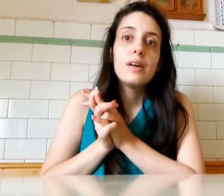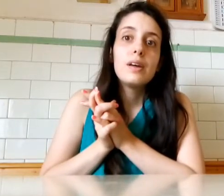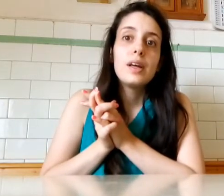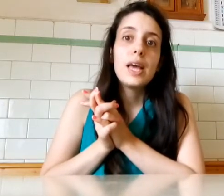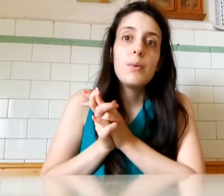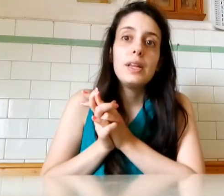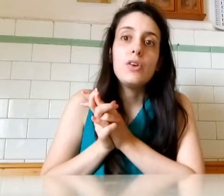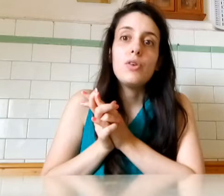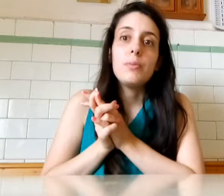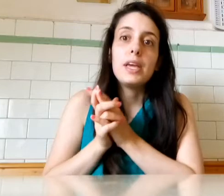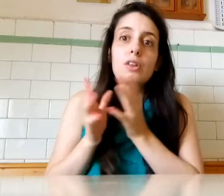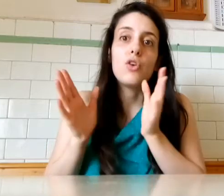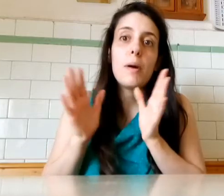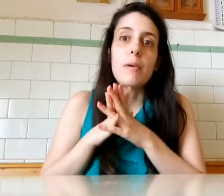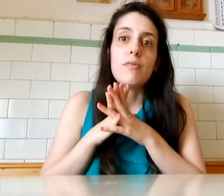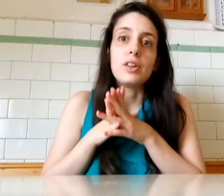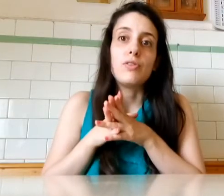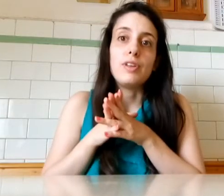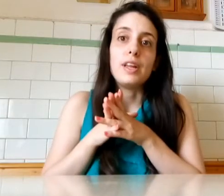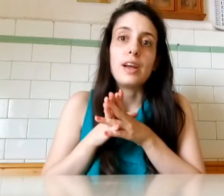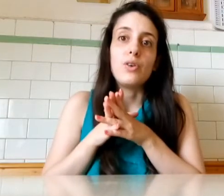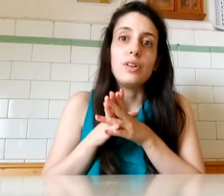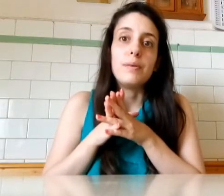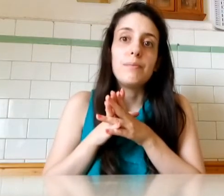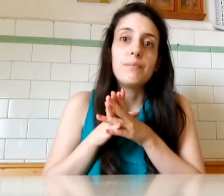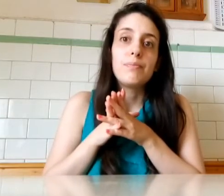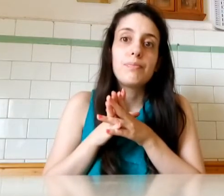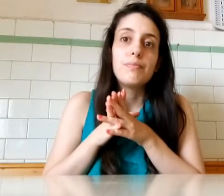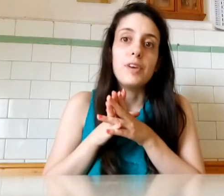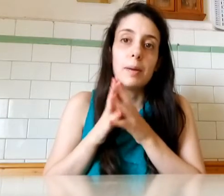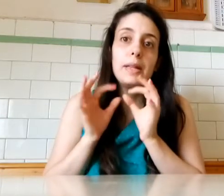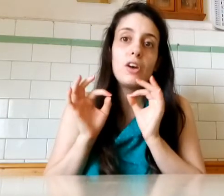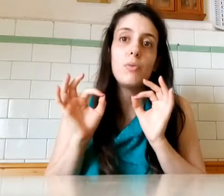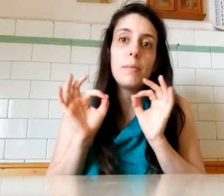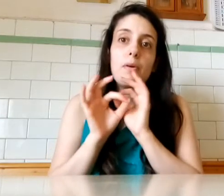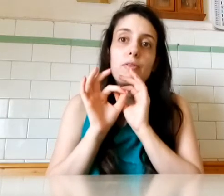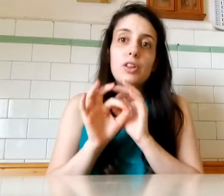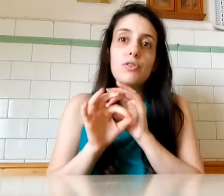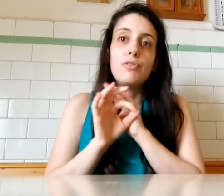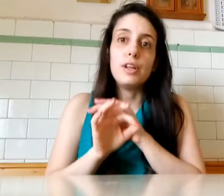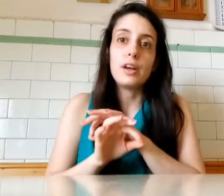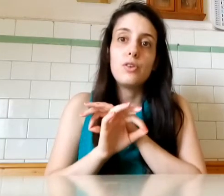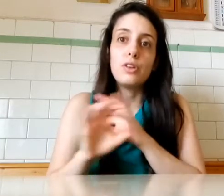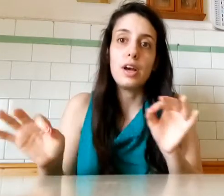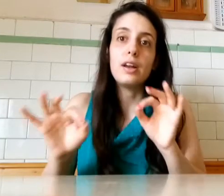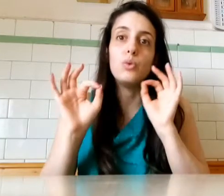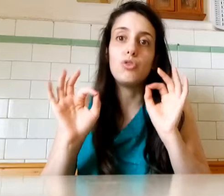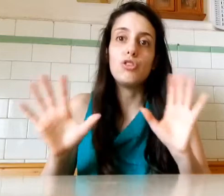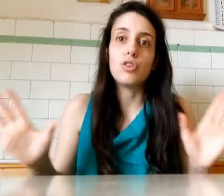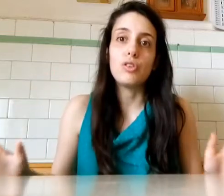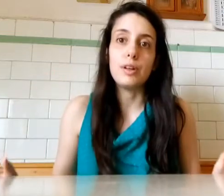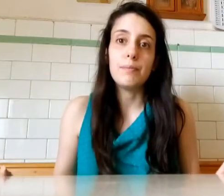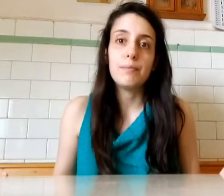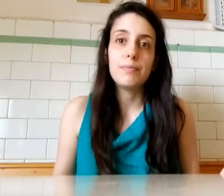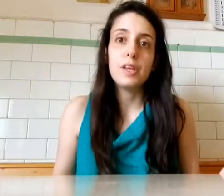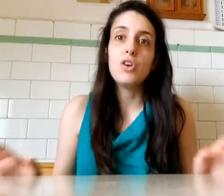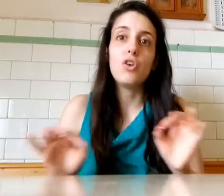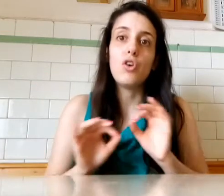E quindi io mi chiedo Come abbiamo fatto A finire così Veramente come abbiamo fatto A finire così A ridurci così Io non lo